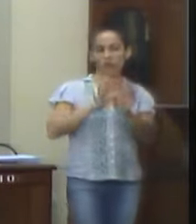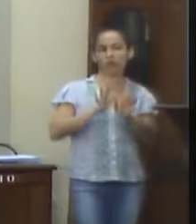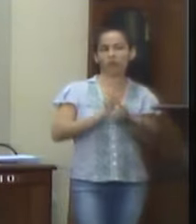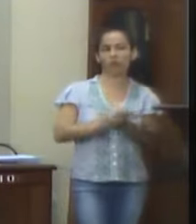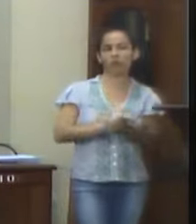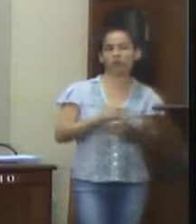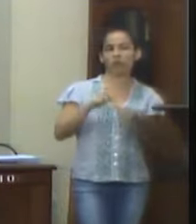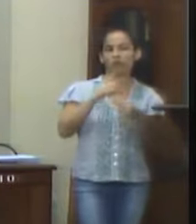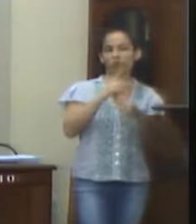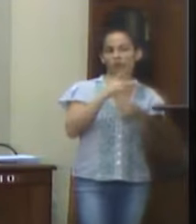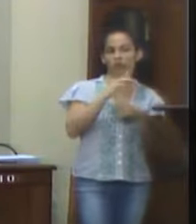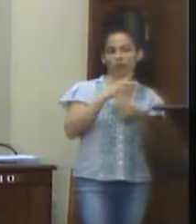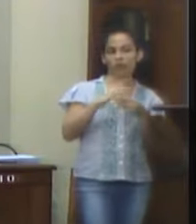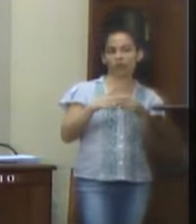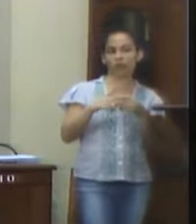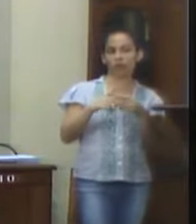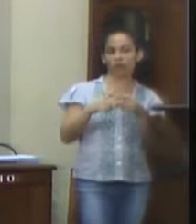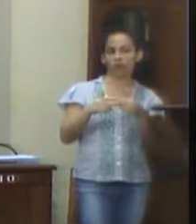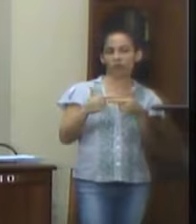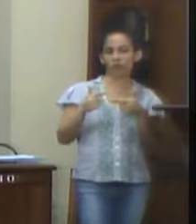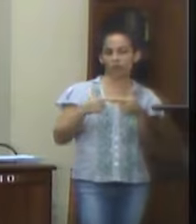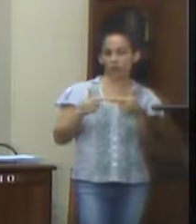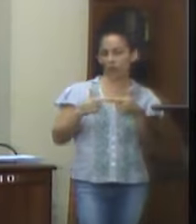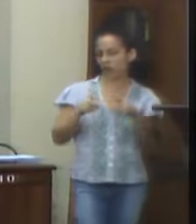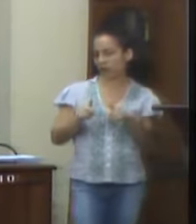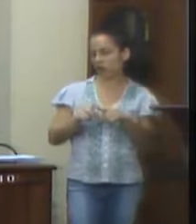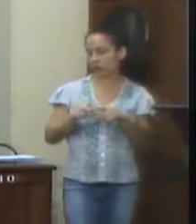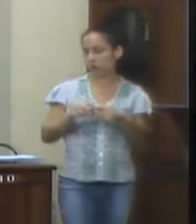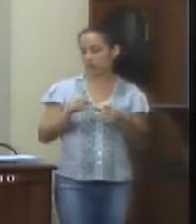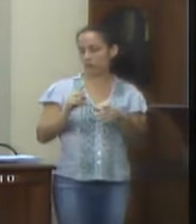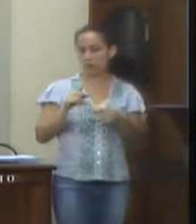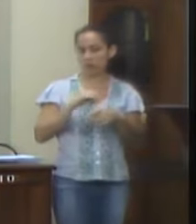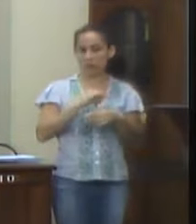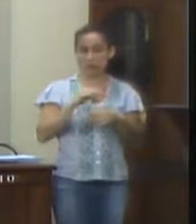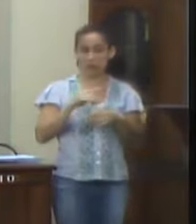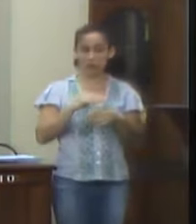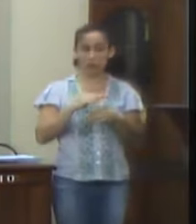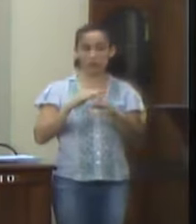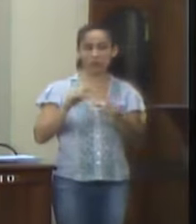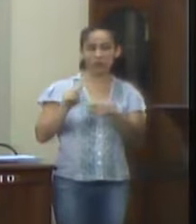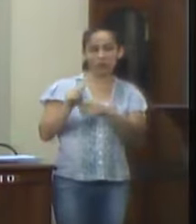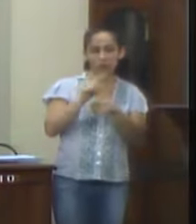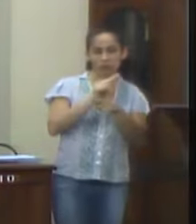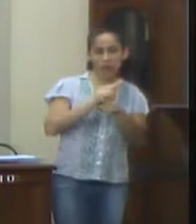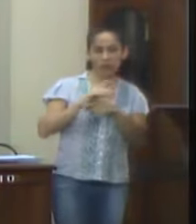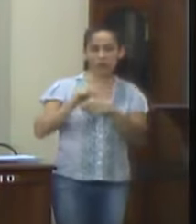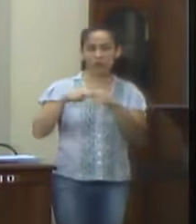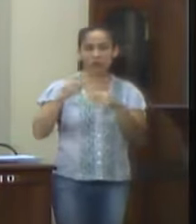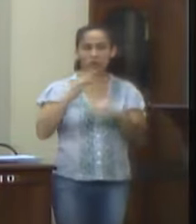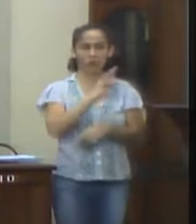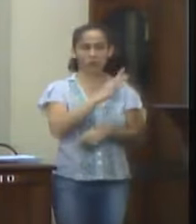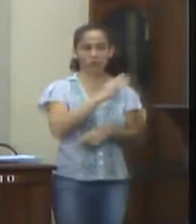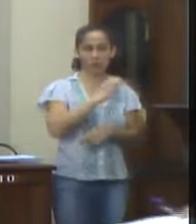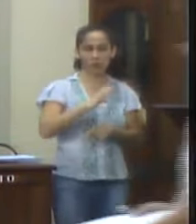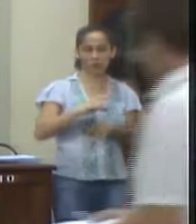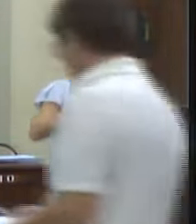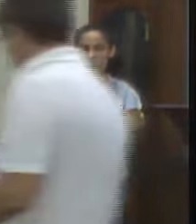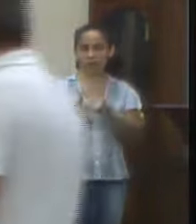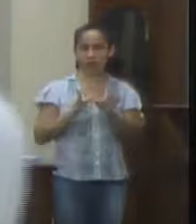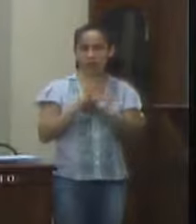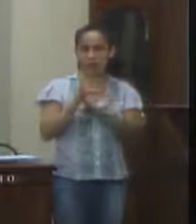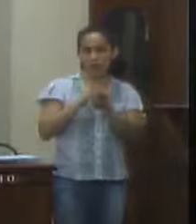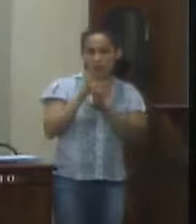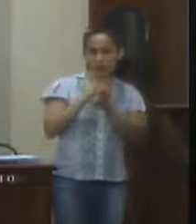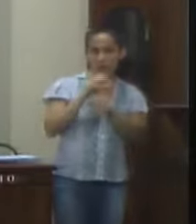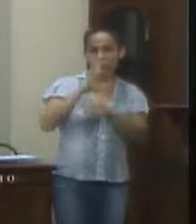Parágrafo 2º. A função de fiscalização externa é exercida com o auxílio do Tribunal de Contas do Estado ou do Conselho de